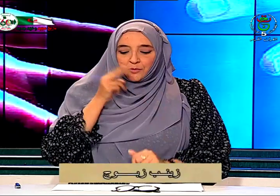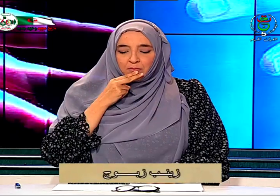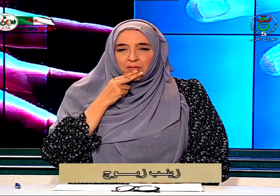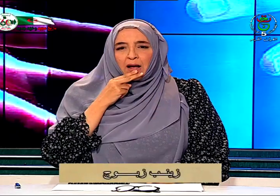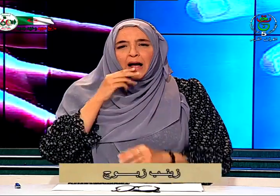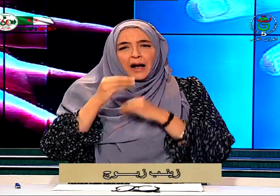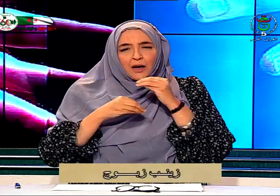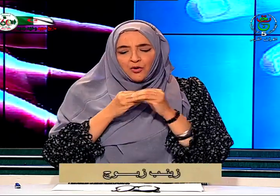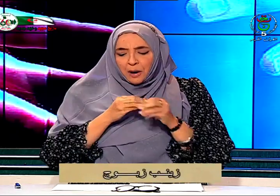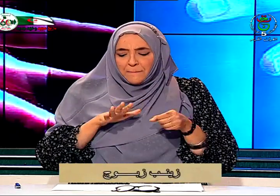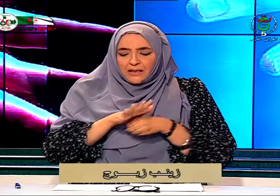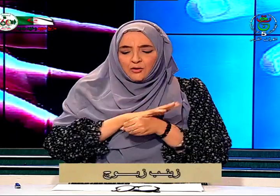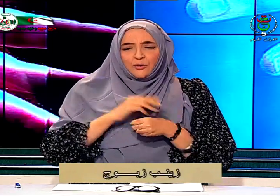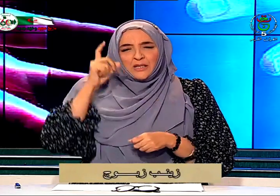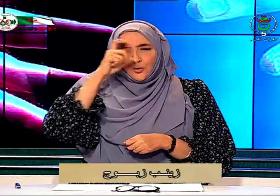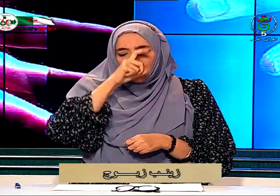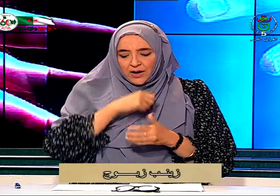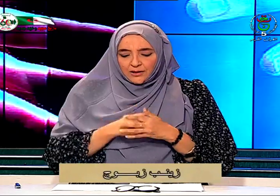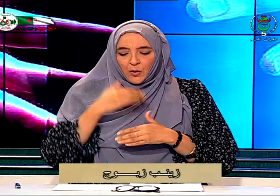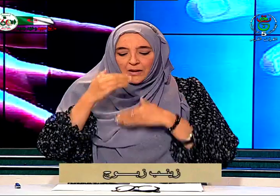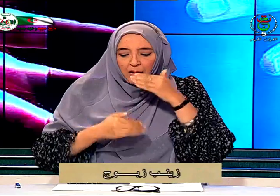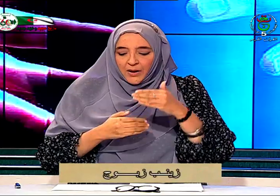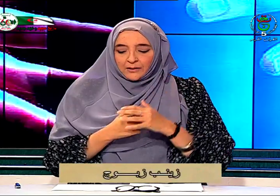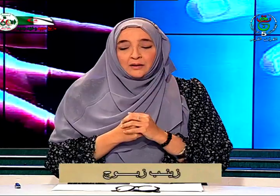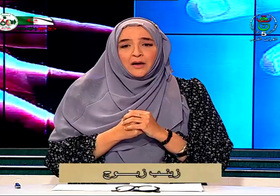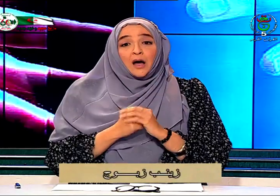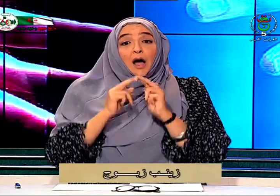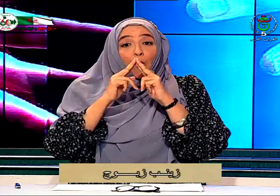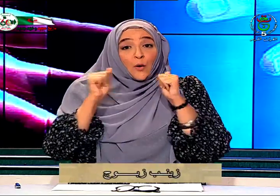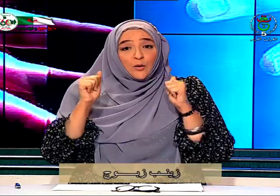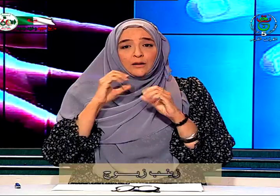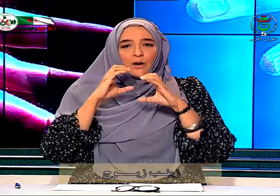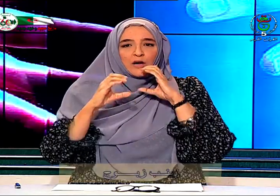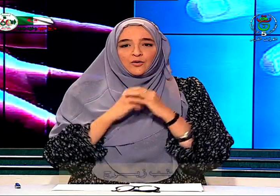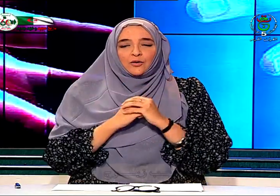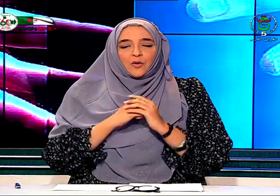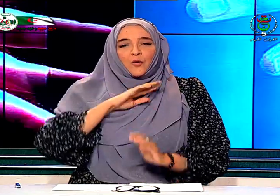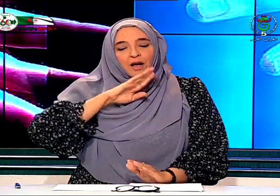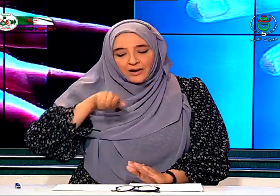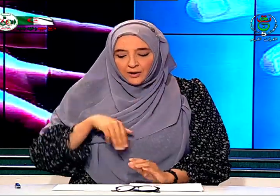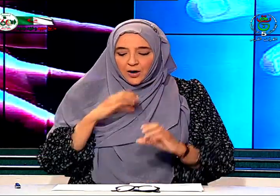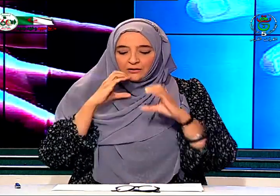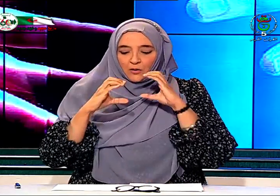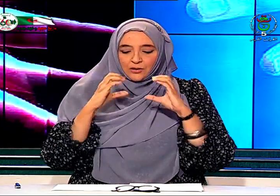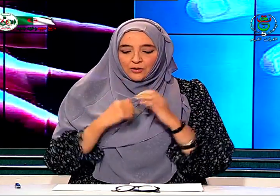عالم مليء بالصعوبات والمطبات أولها التواصل وآخرها التواصل